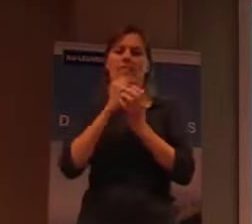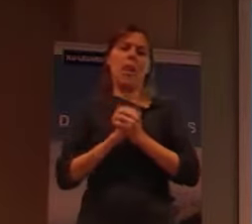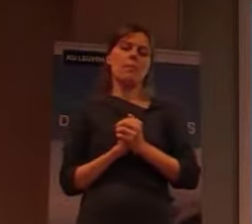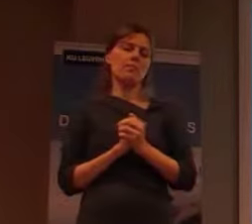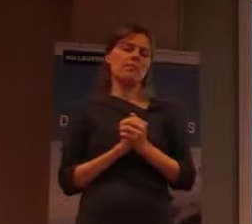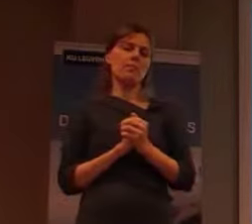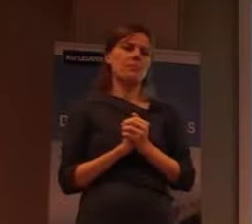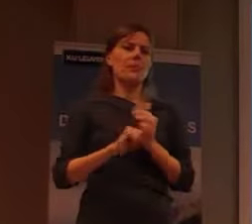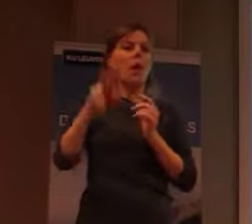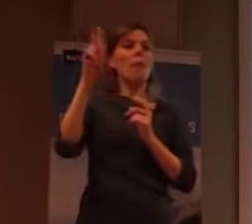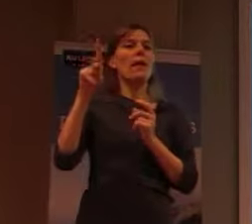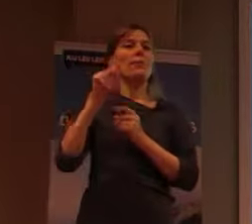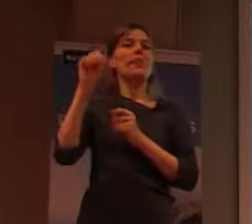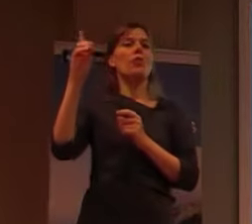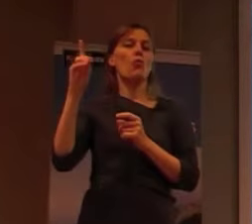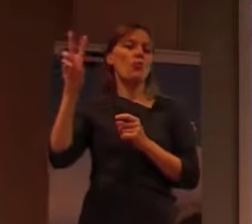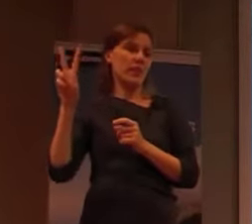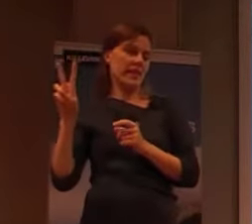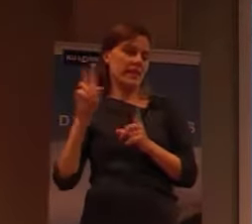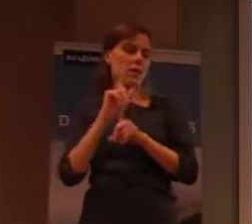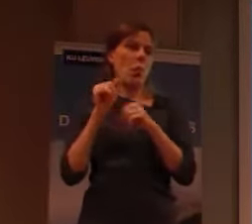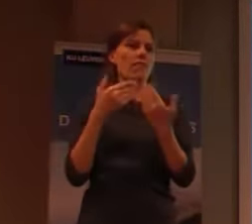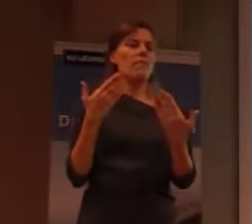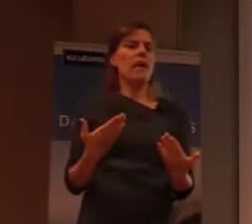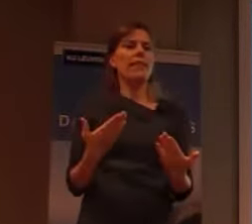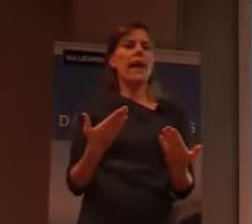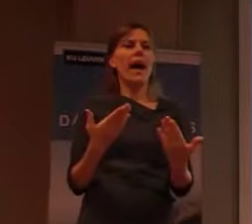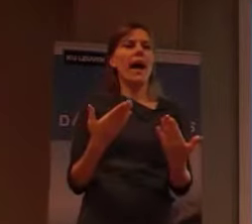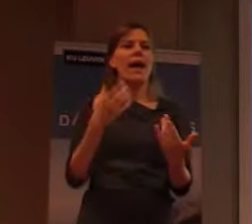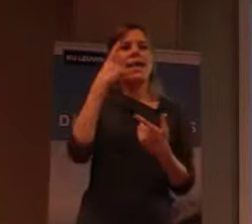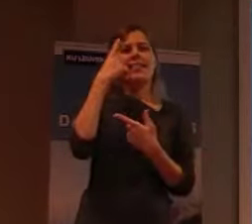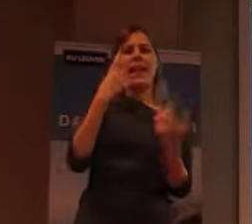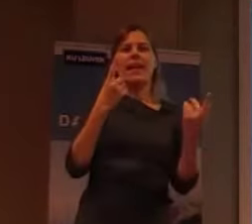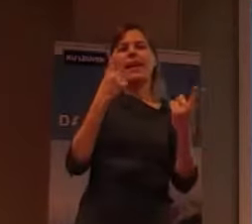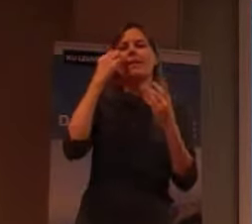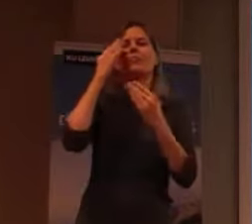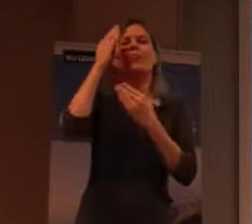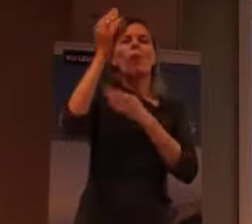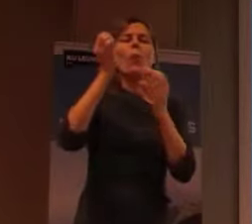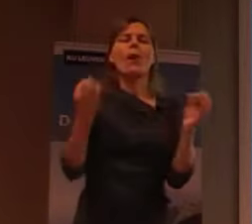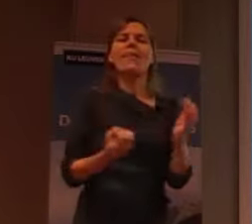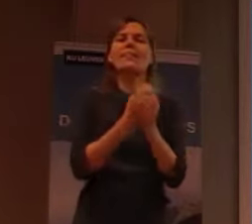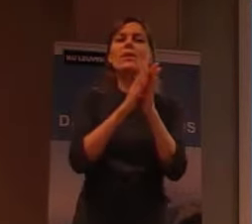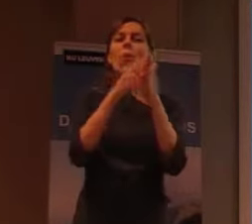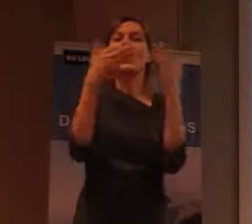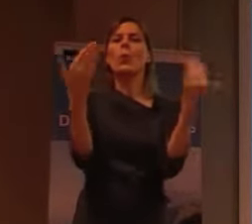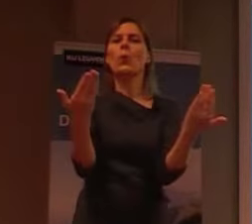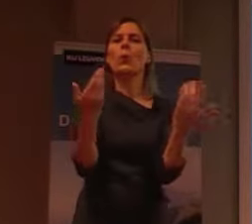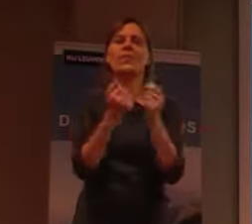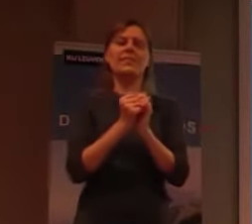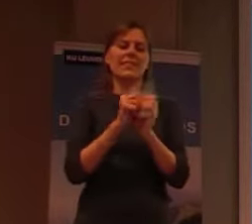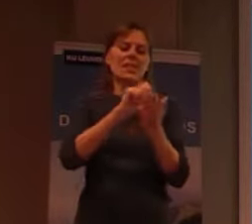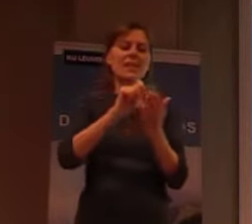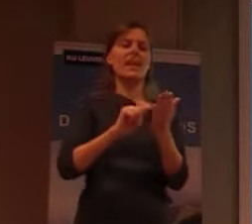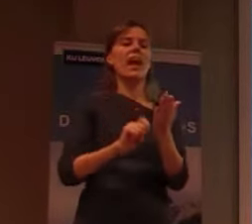van de sluier oplichten van wat onbedwijfeld een van zijn nieuwe boeken zal worden. En hij zal die schrijven op basis